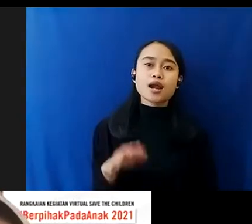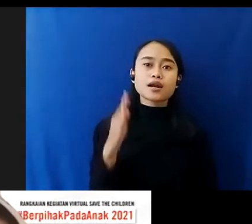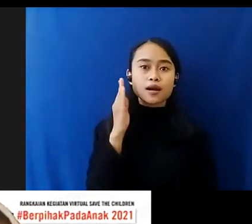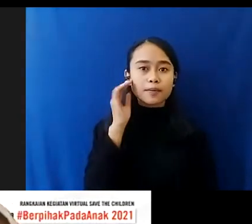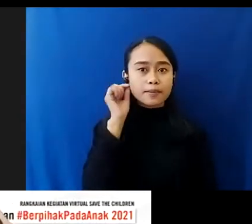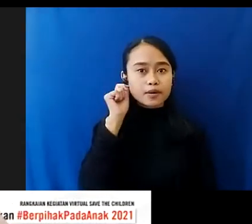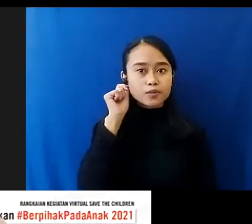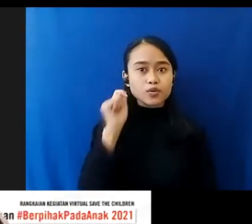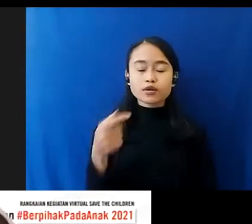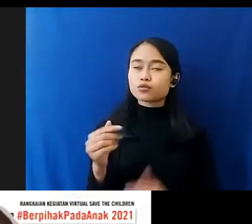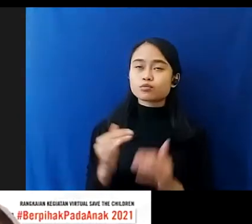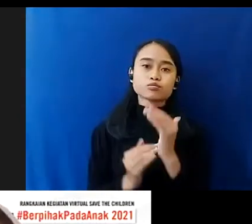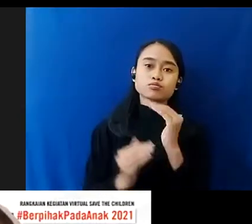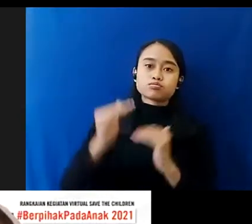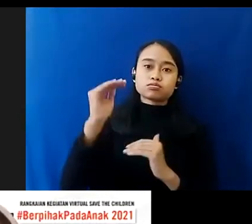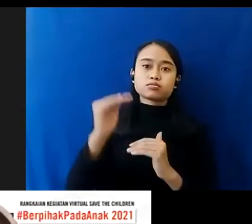Demikian